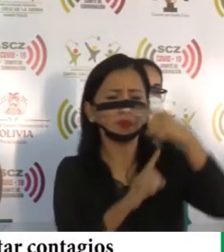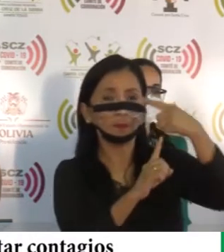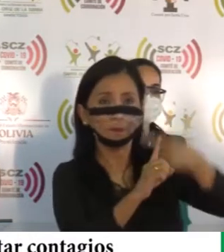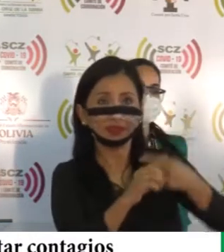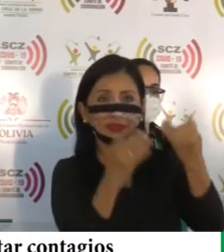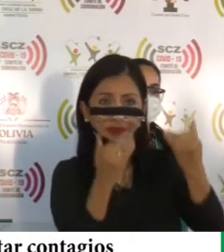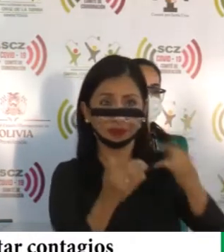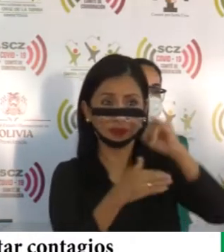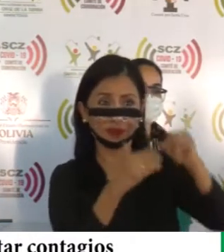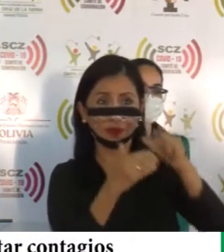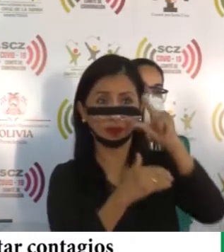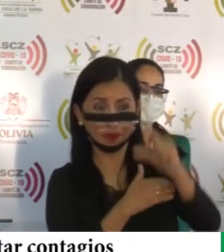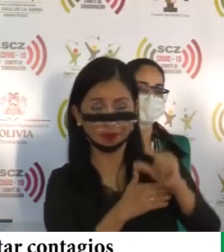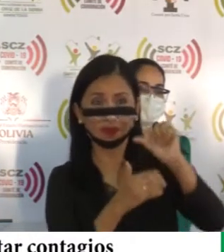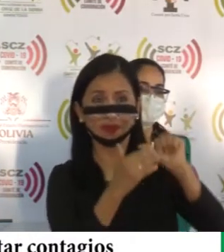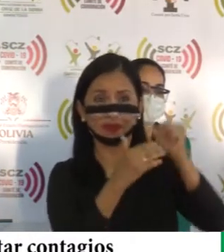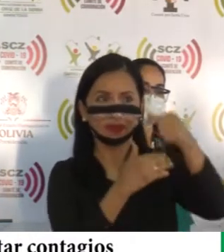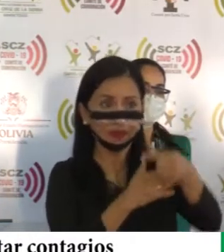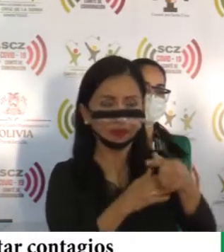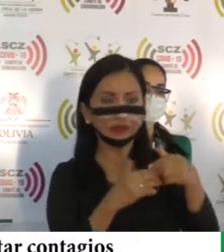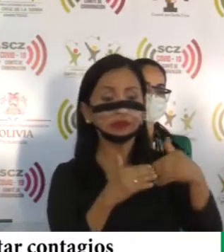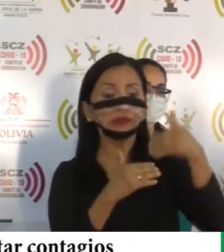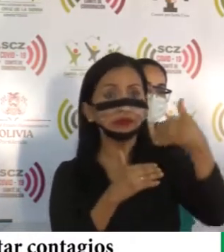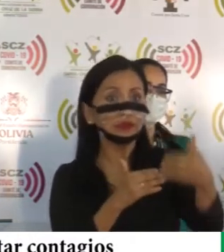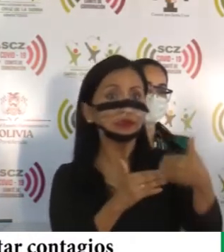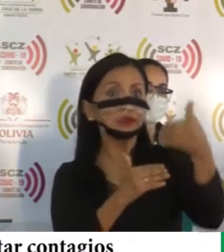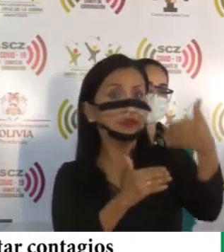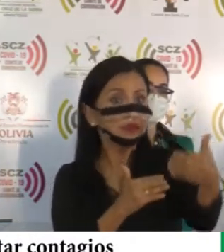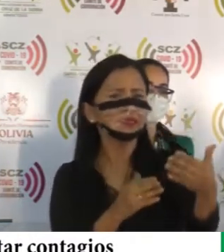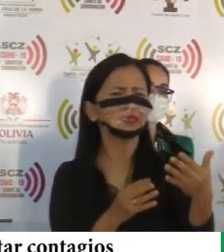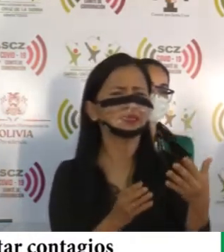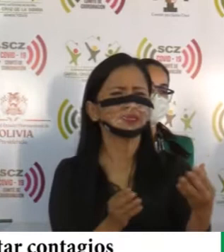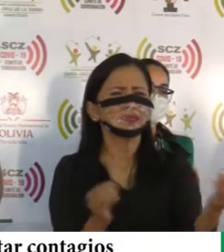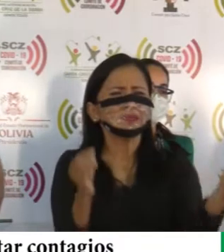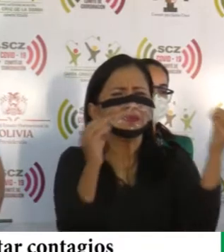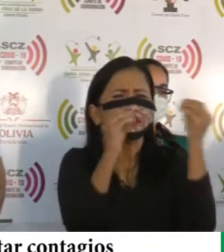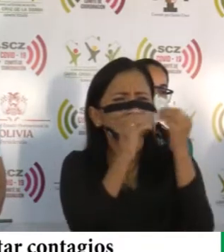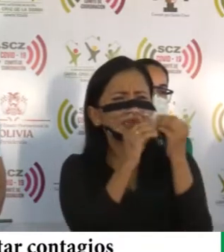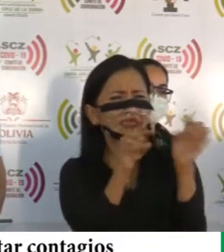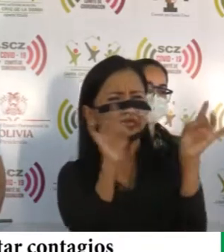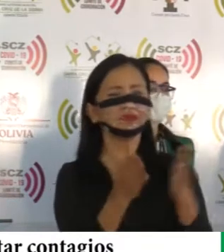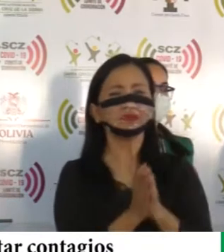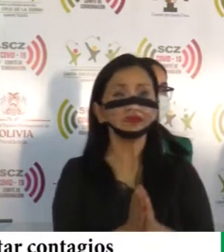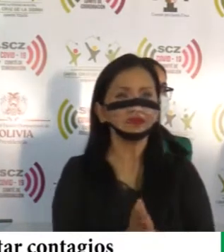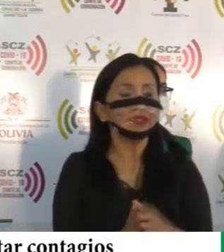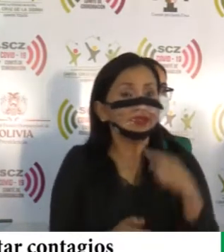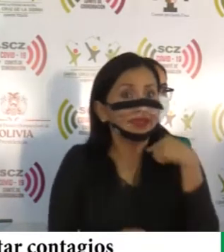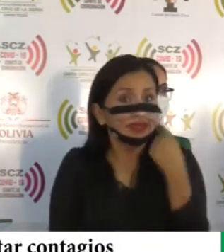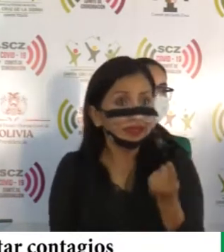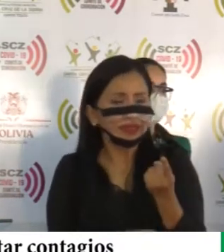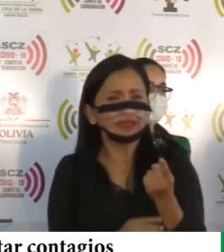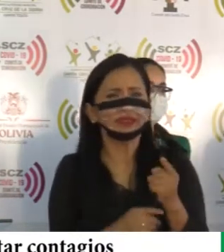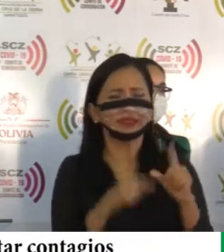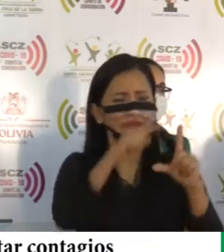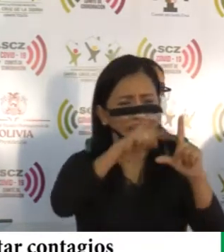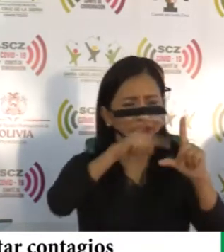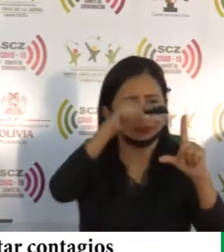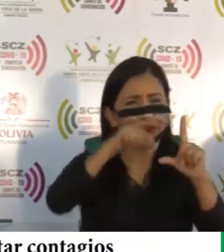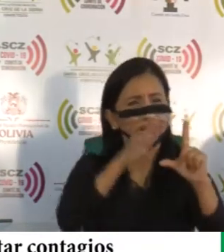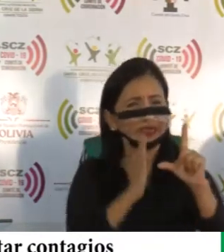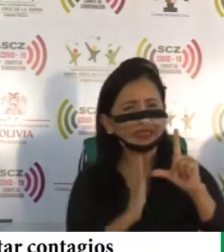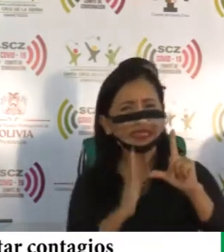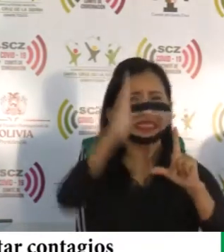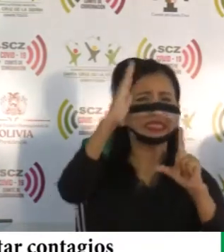que se nos está viniendo de manera más complicada que la ola más alta de